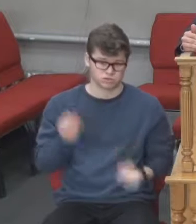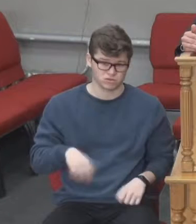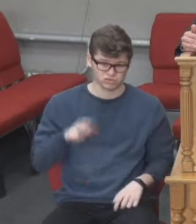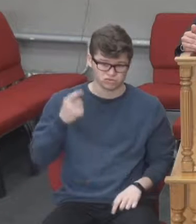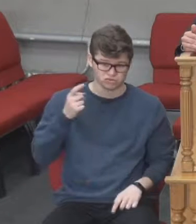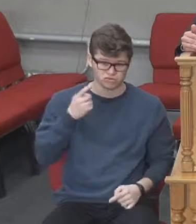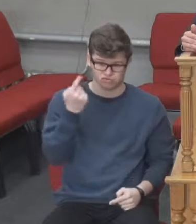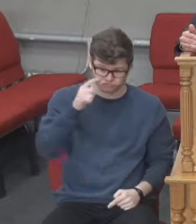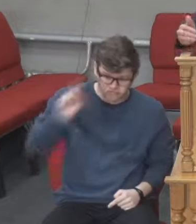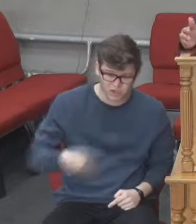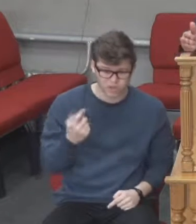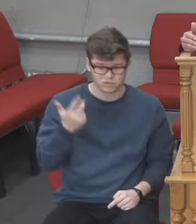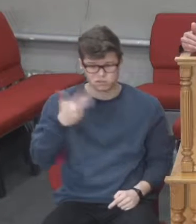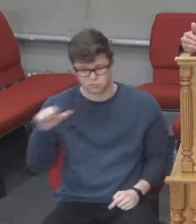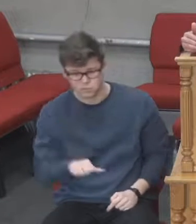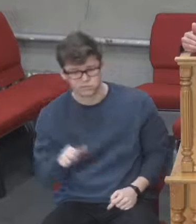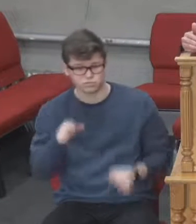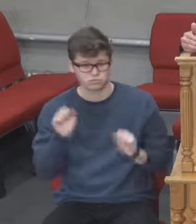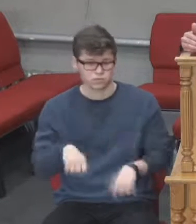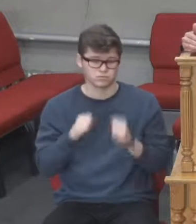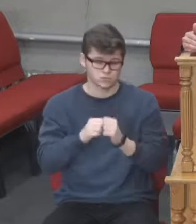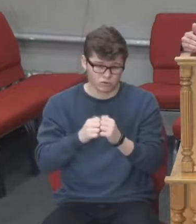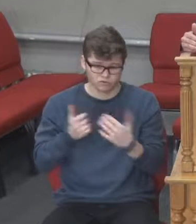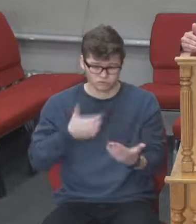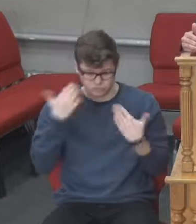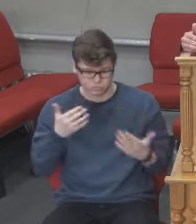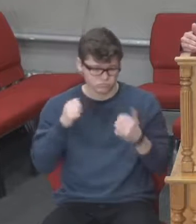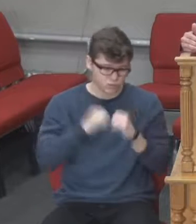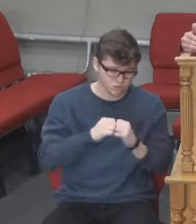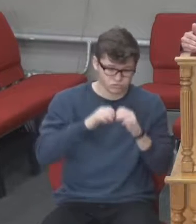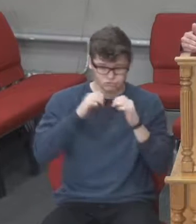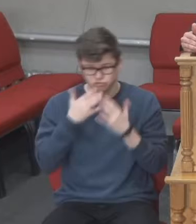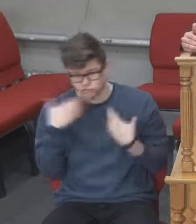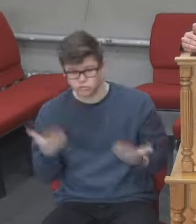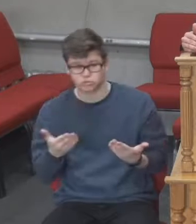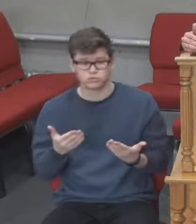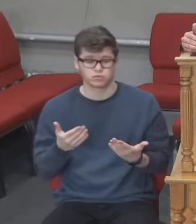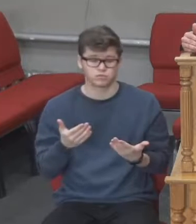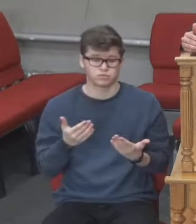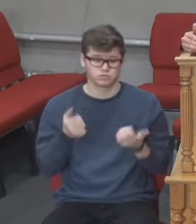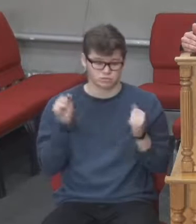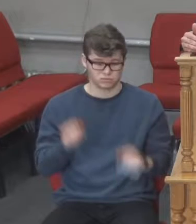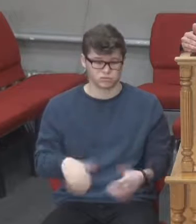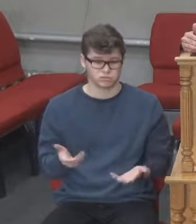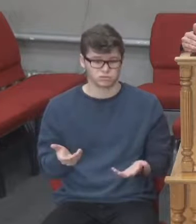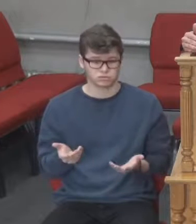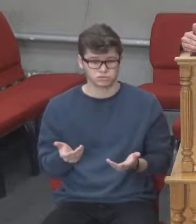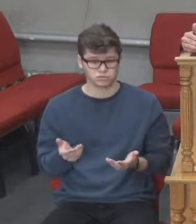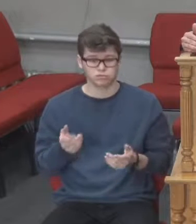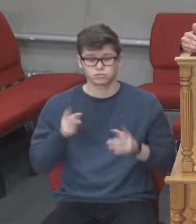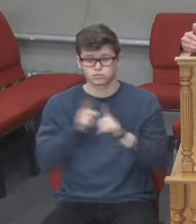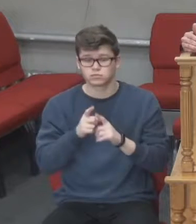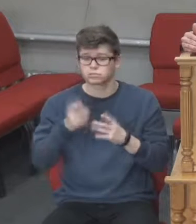кожен українець може півгодини виділити на молитву. Спокійно помолитися Богу, благословити владу,